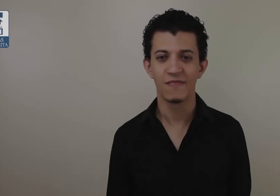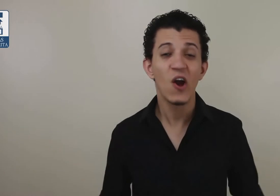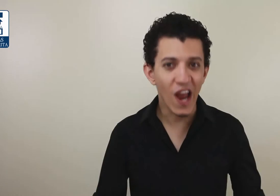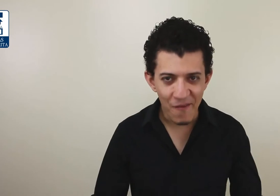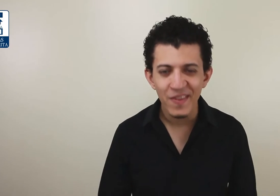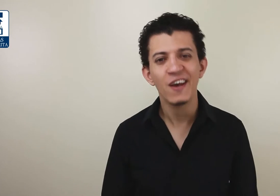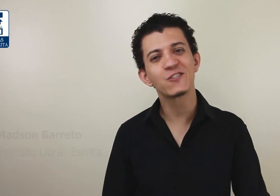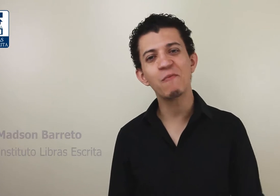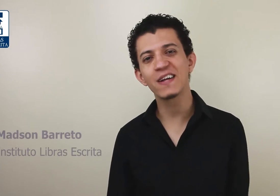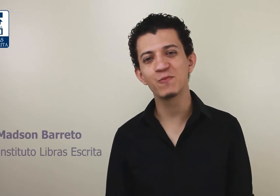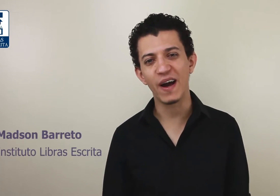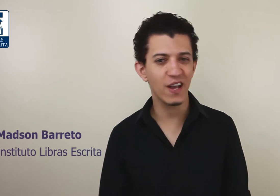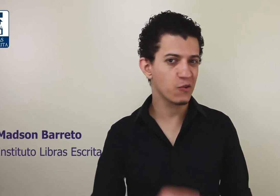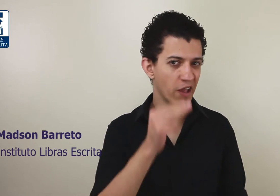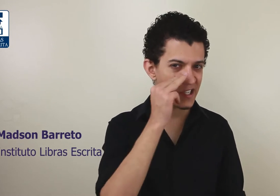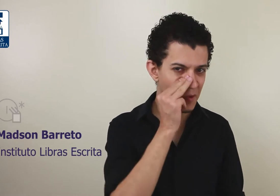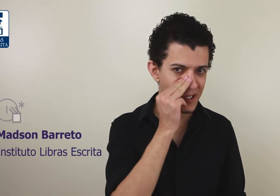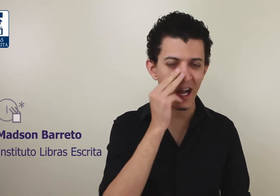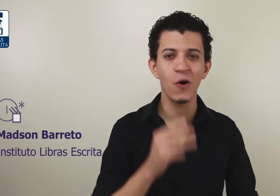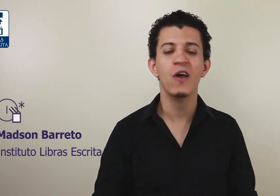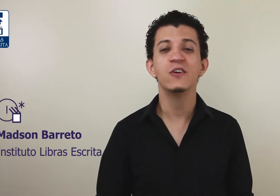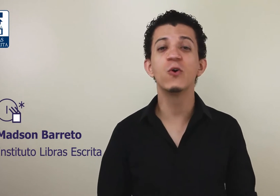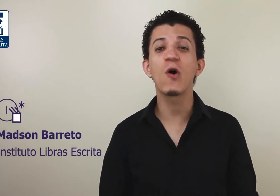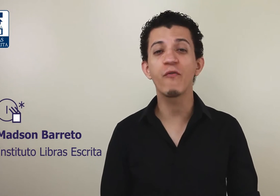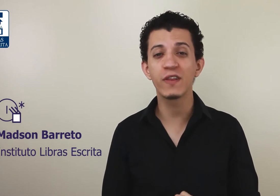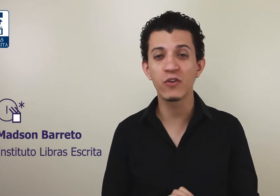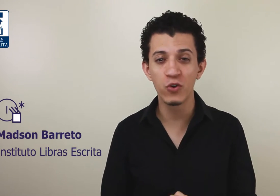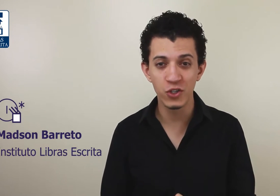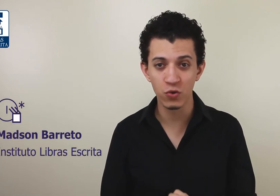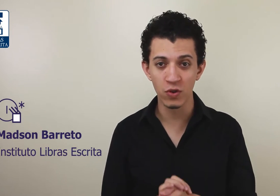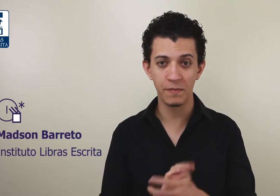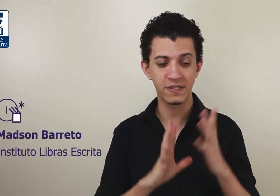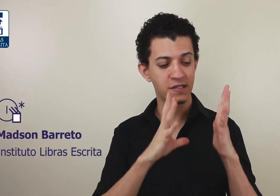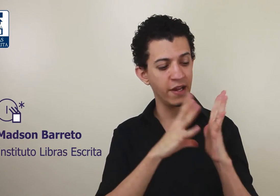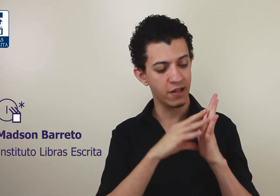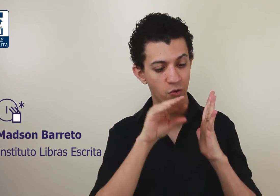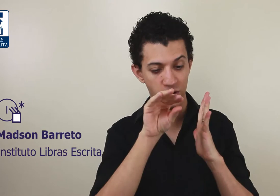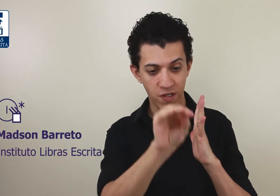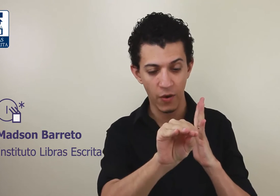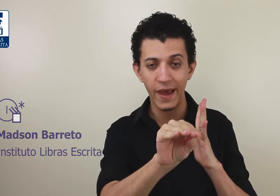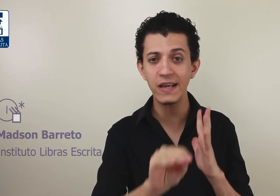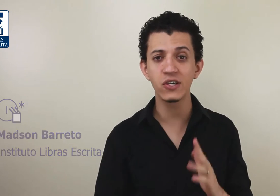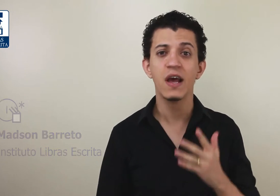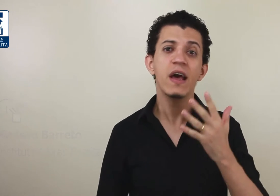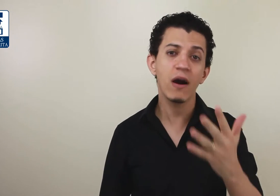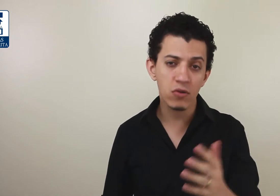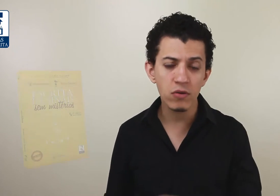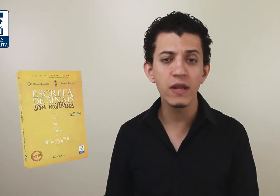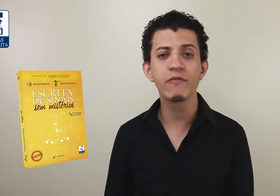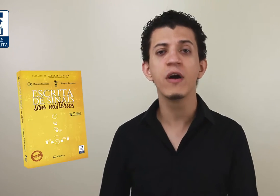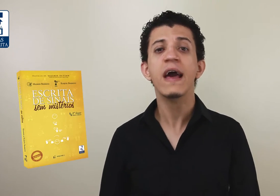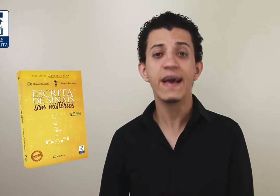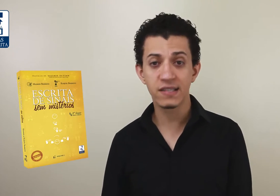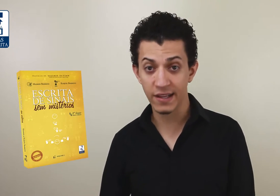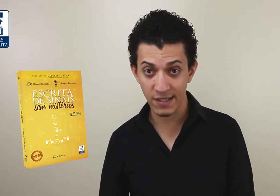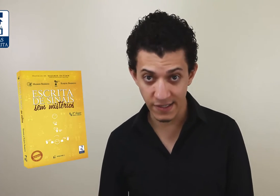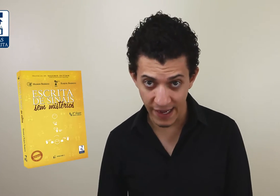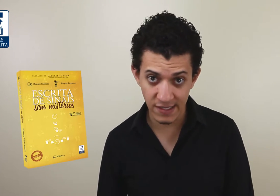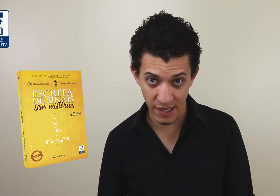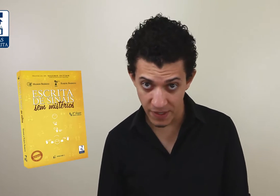Olá, eu sou o Márcio Barreto, este é o meu sinal, sou o cofundador do Instituto Libras de Escrita, cujo sinal é este, e autor do livro Escrita de Sinais Sem